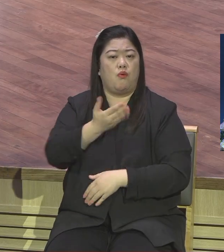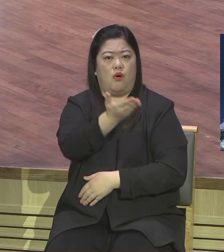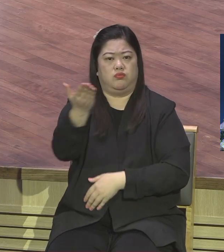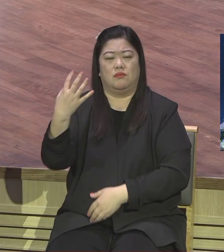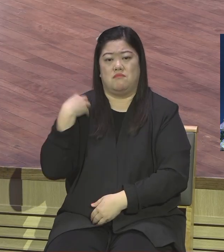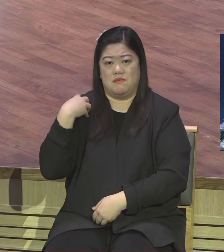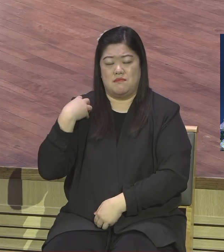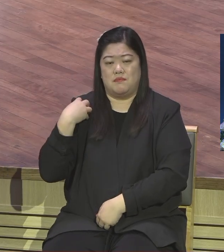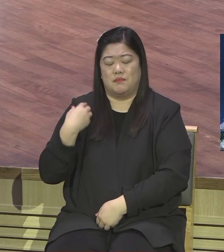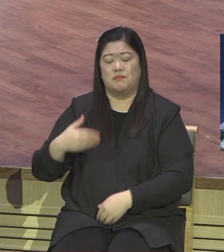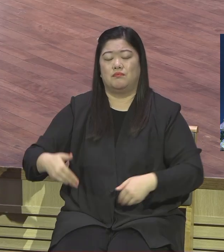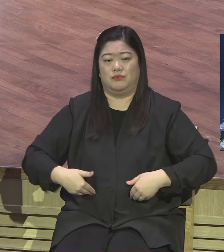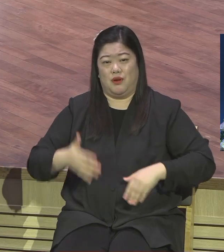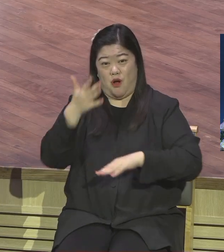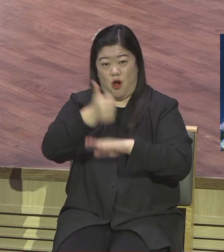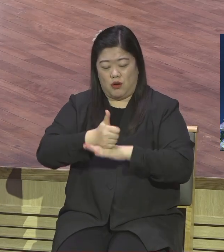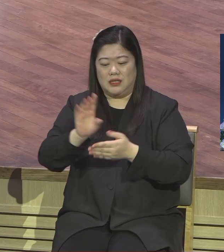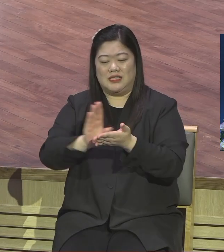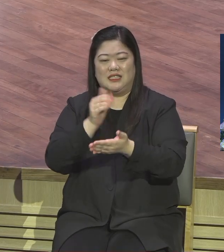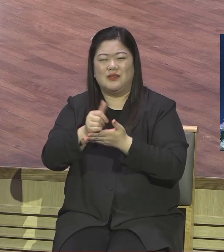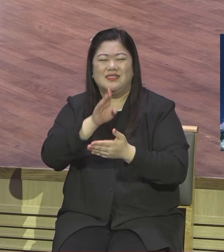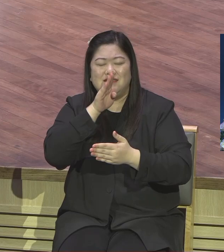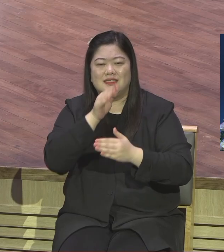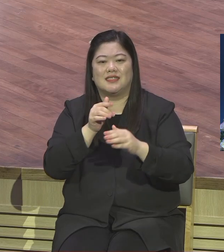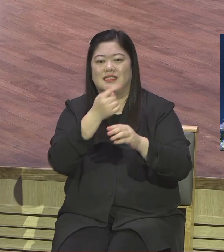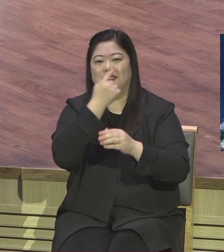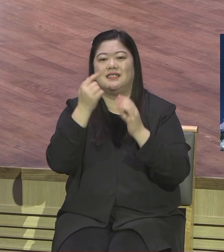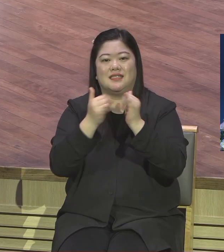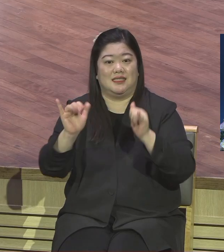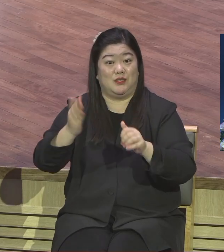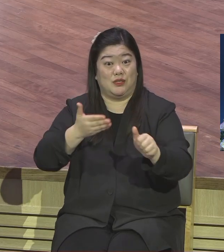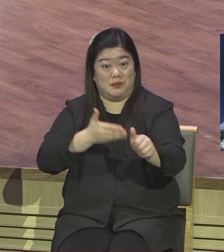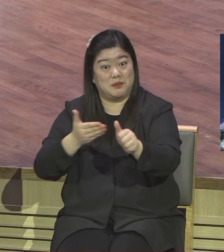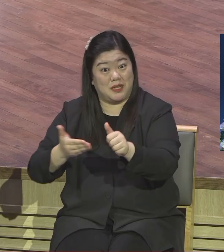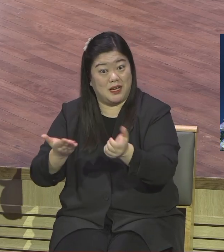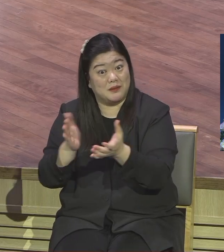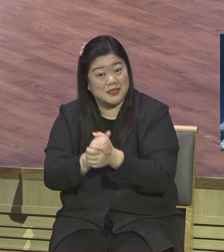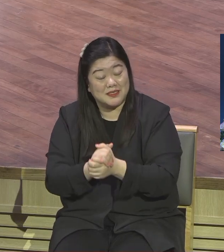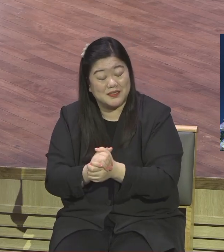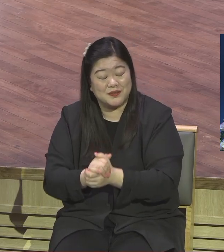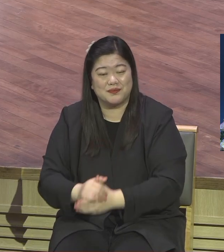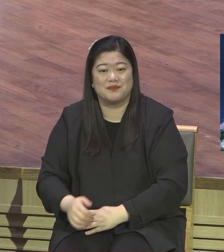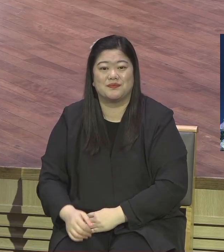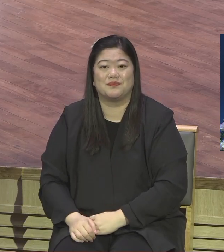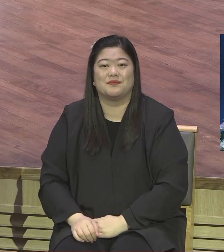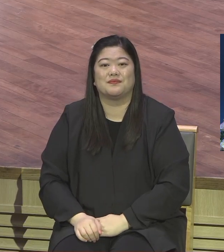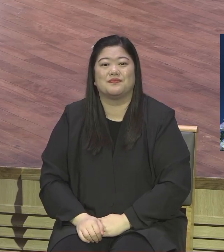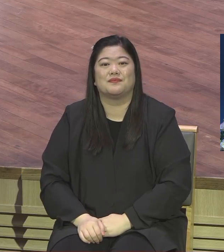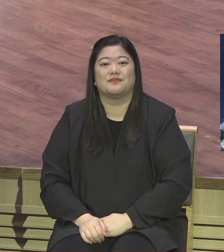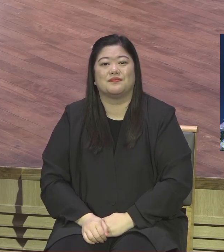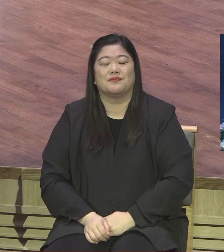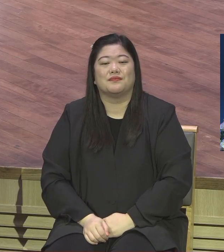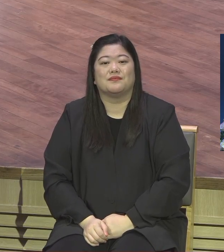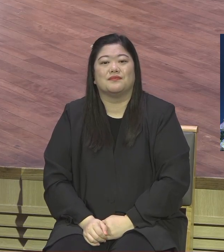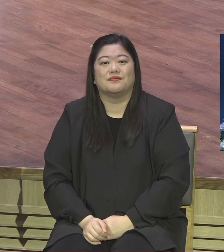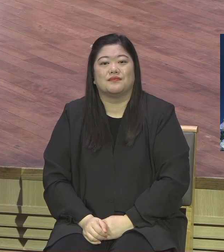나라 확장의 산정인들 다 되시길 주임으로 축복합니다 결론입니다 존 파이프